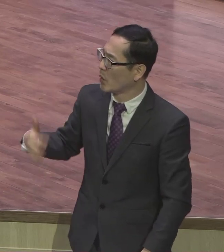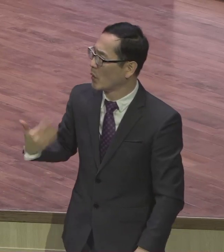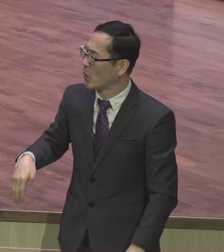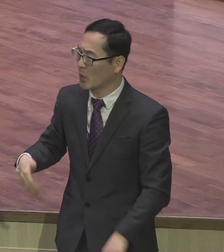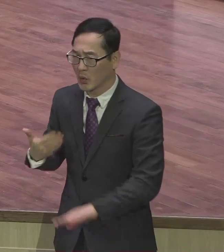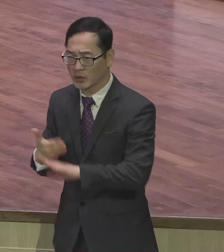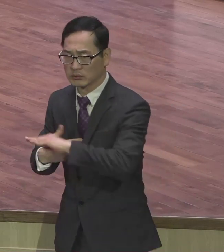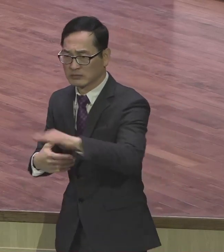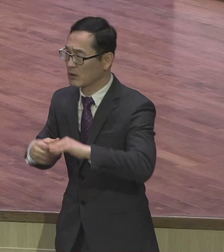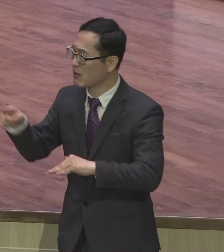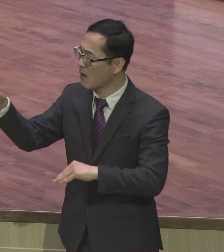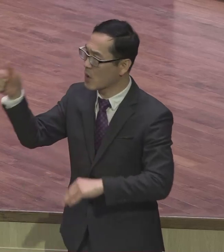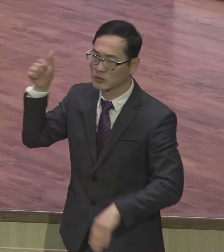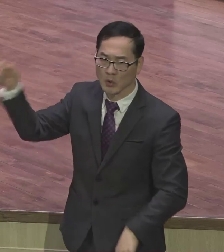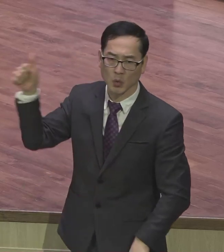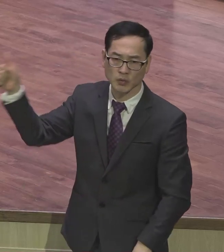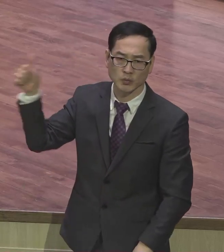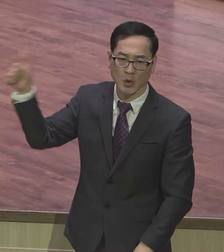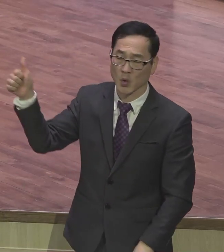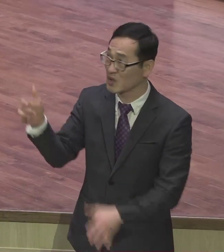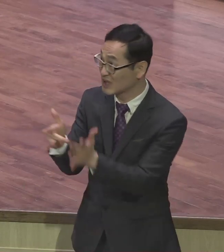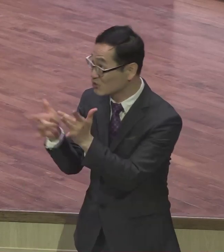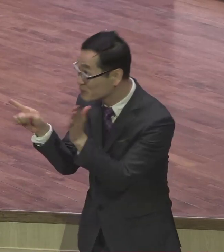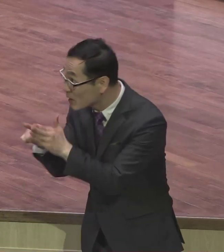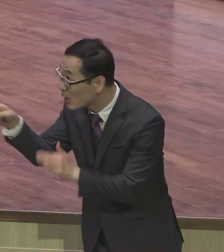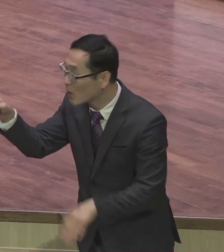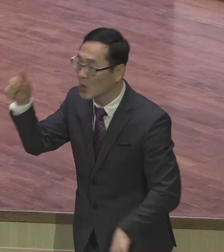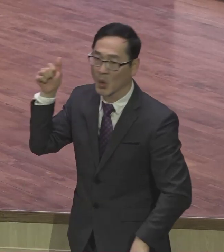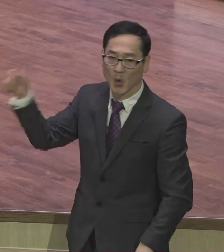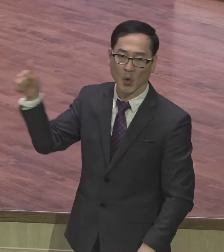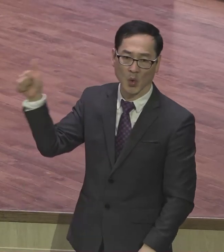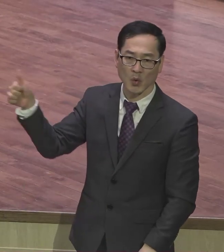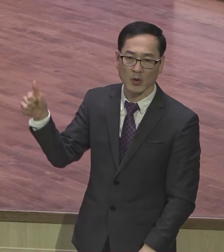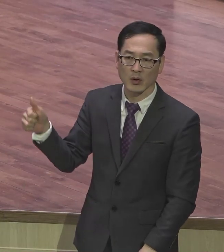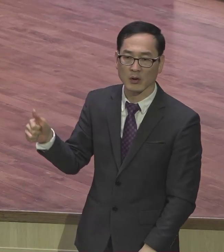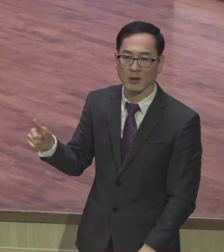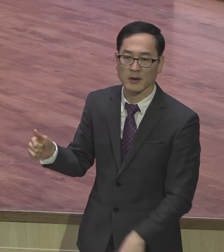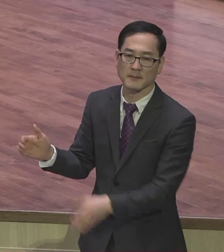예수를 믿는 다음에 역시 다르구나 그리스도의 박수를 치는 겁니다